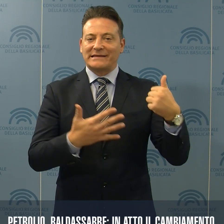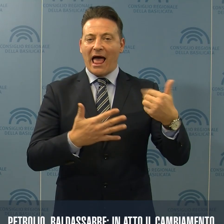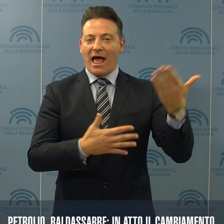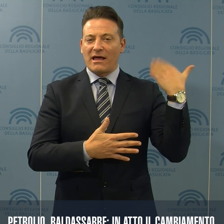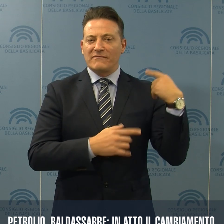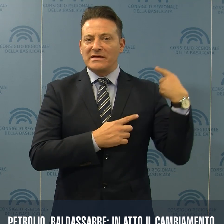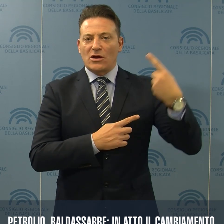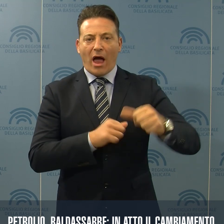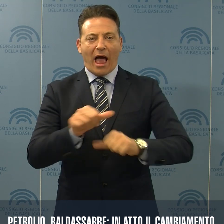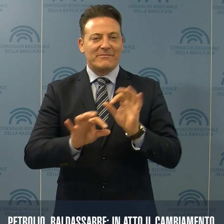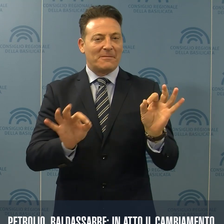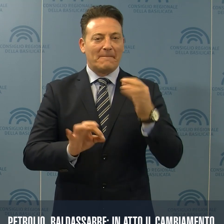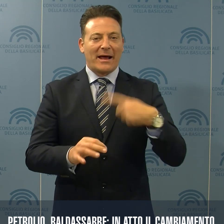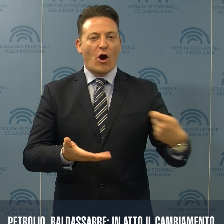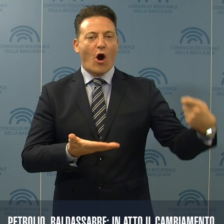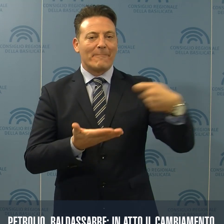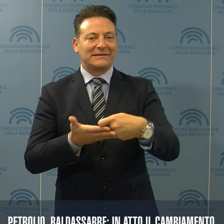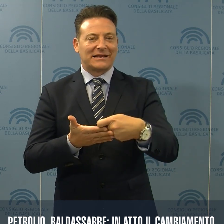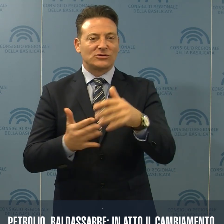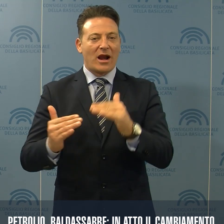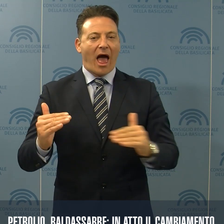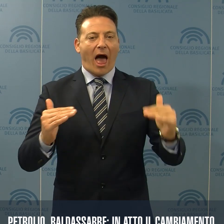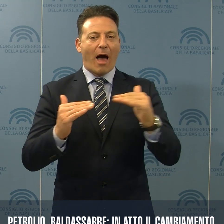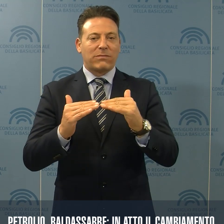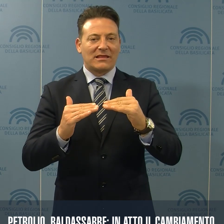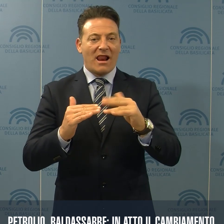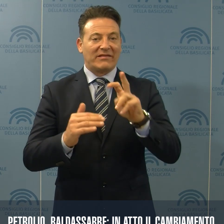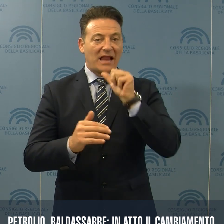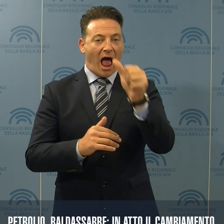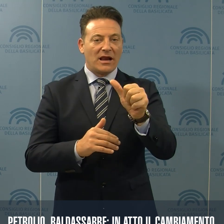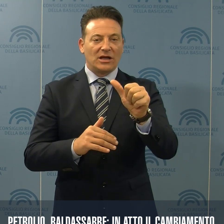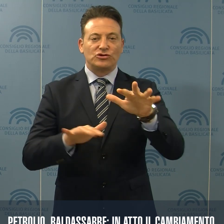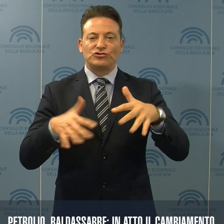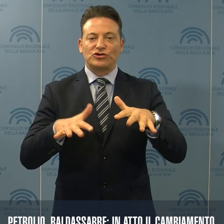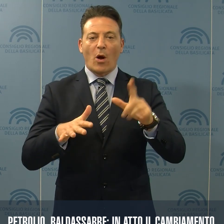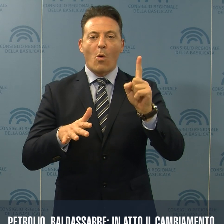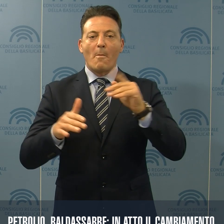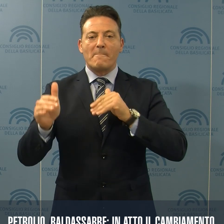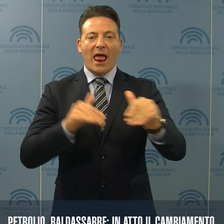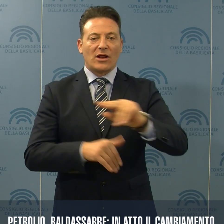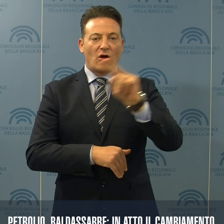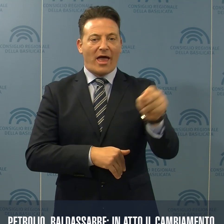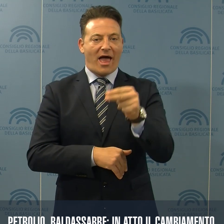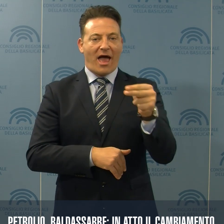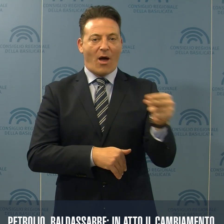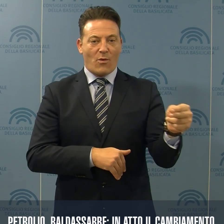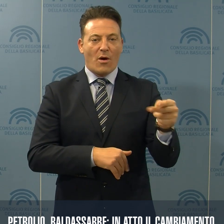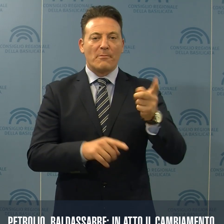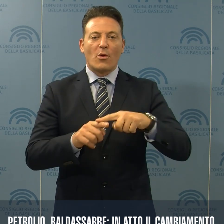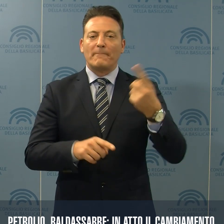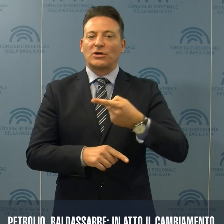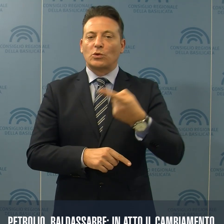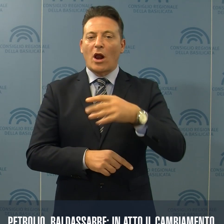sulle compensazioni ambientali in 20 anni pari a circa un miliardo di euro e sul